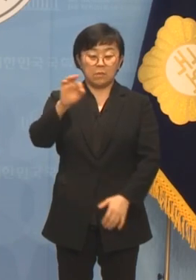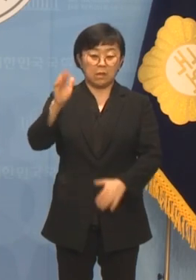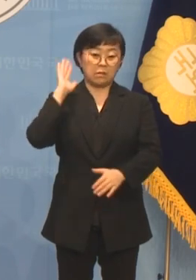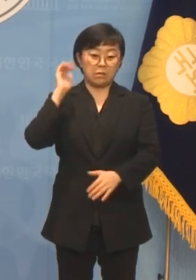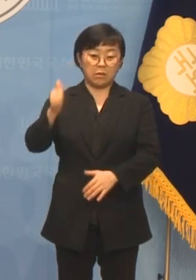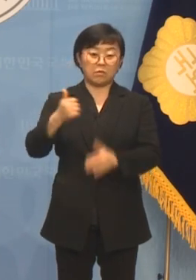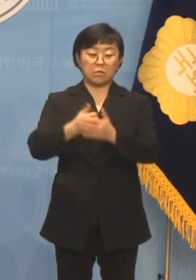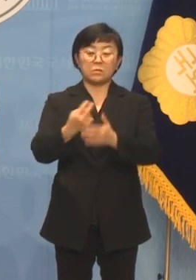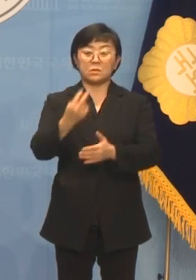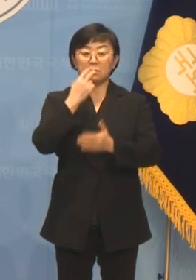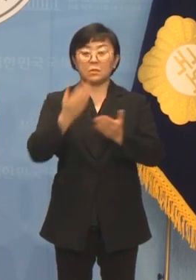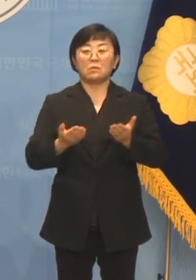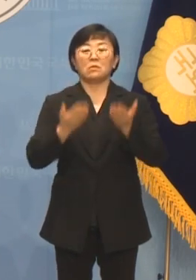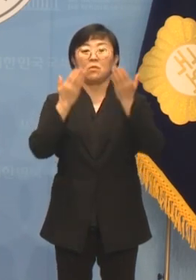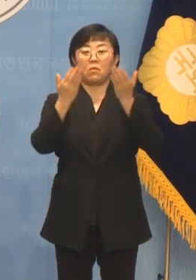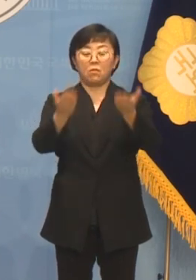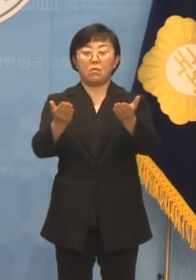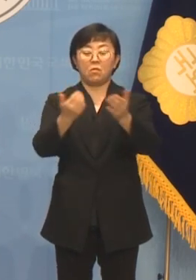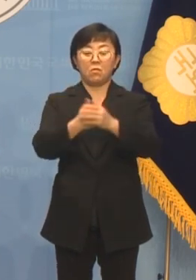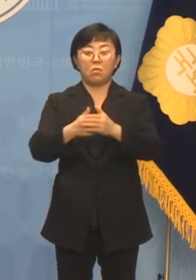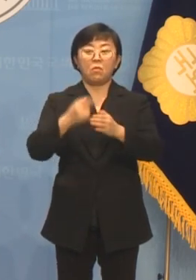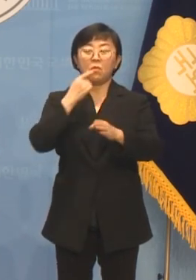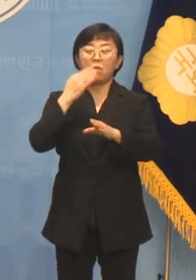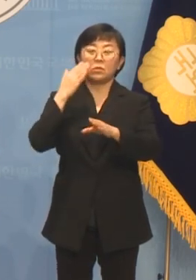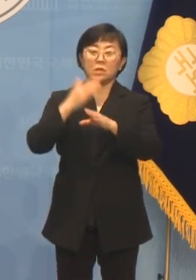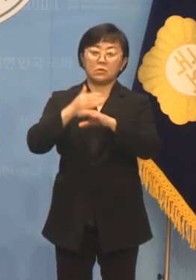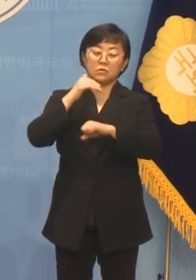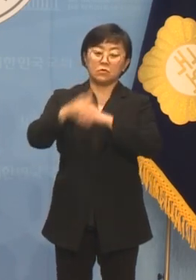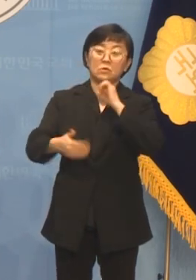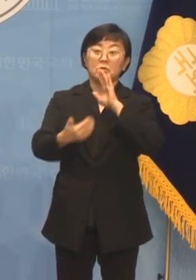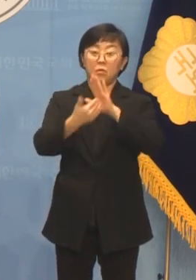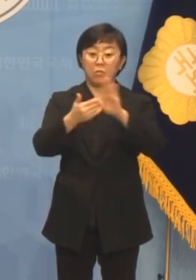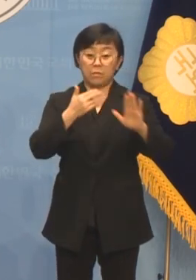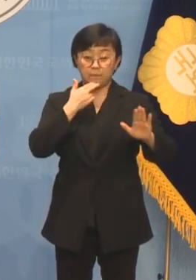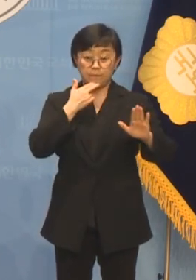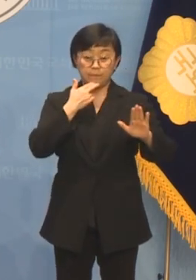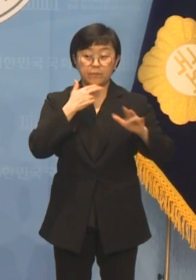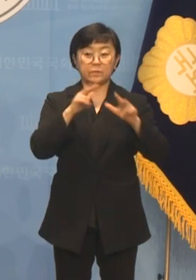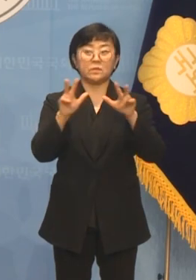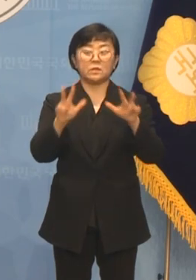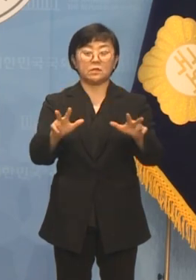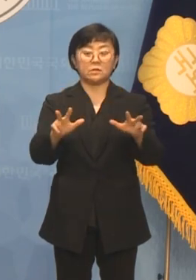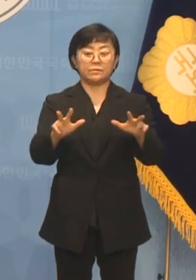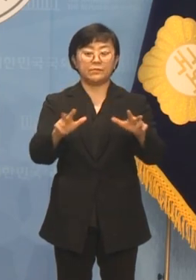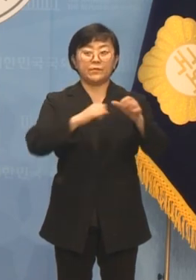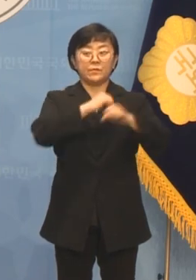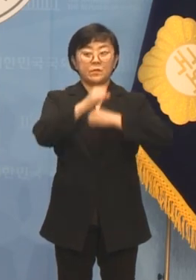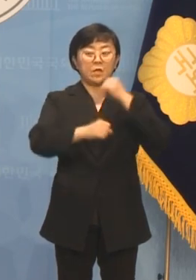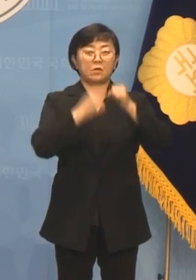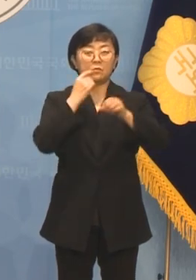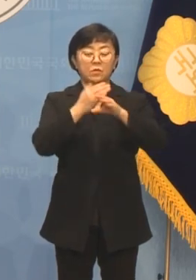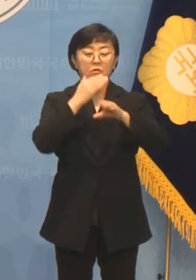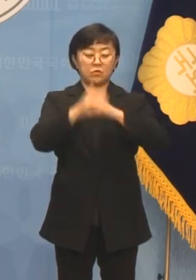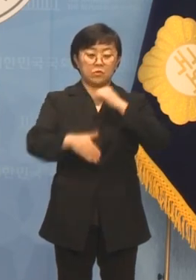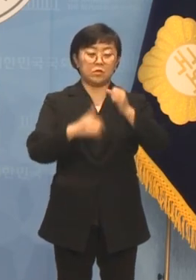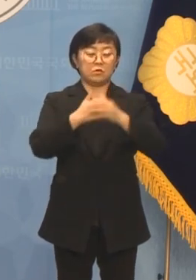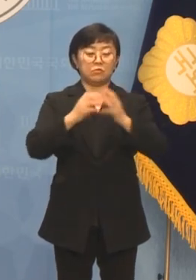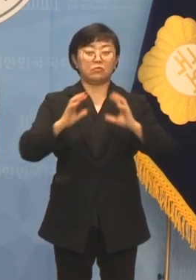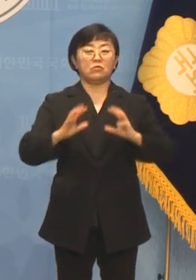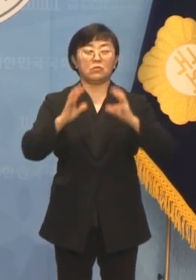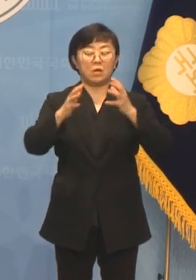목숨을 걸고 공산주의를 거부하지 않았다면 지금의 자유민주주의 국가